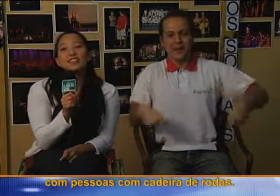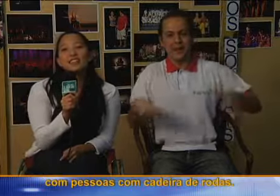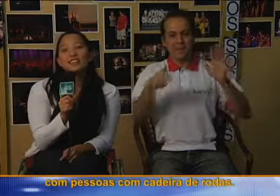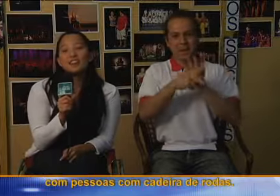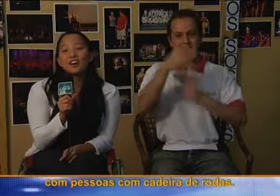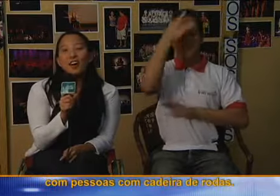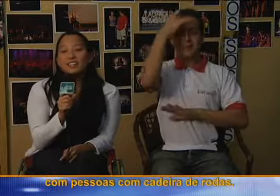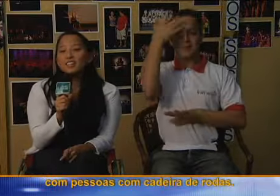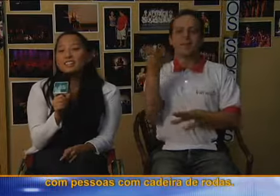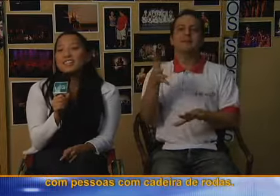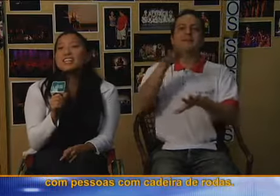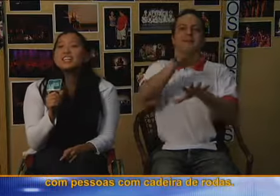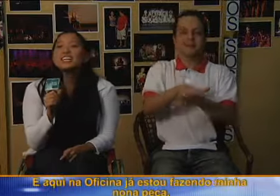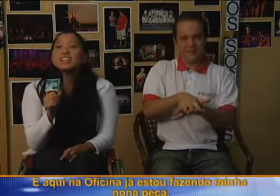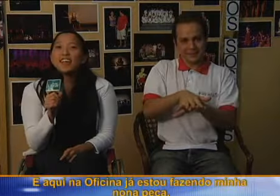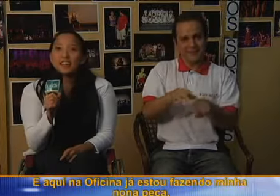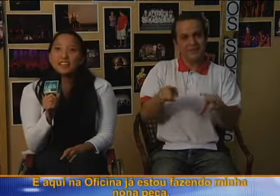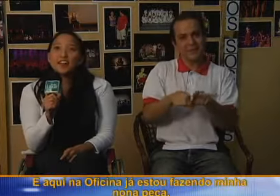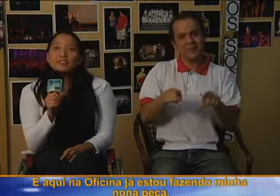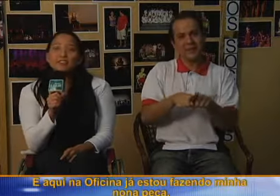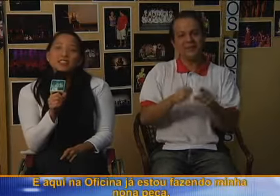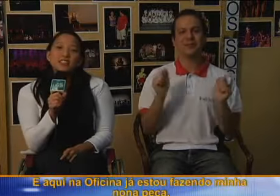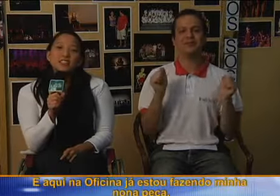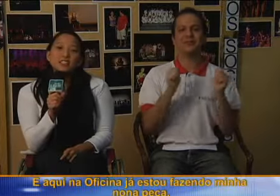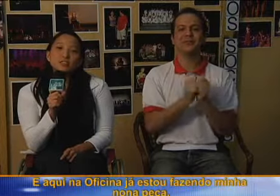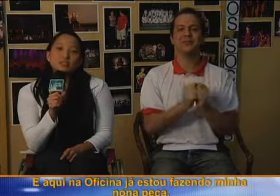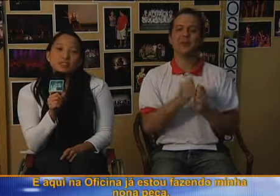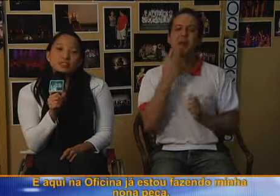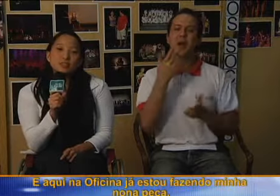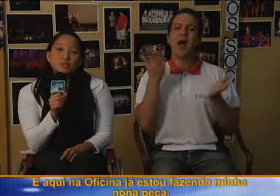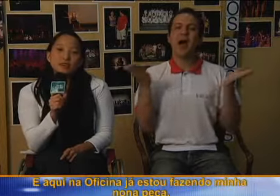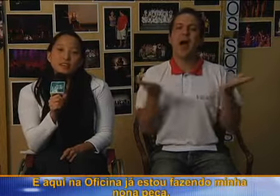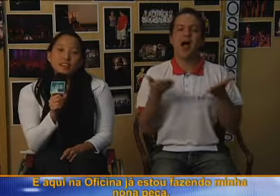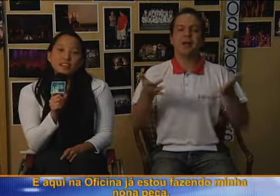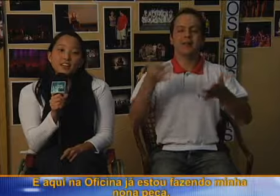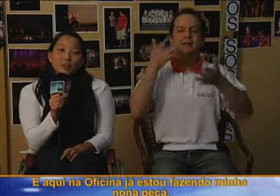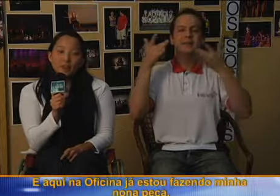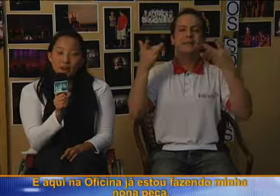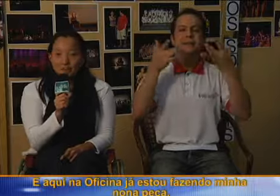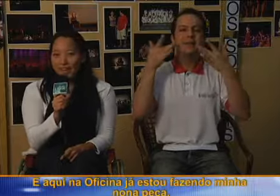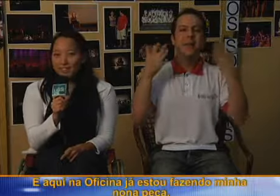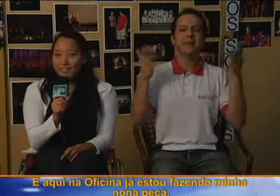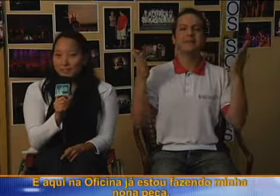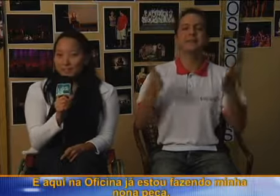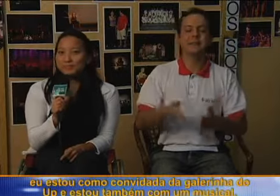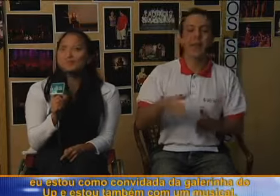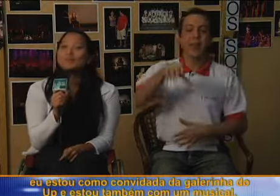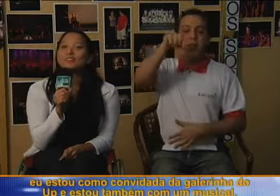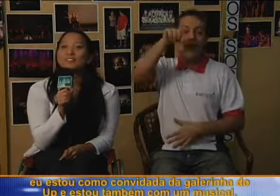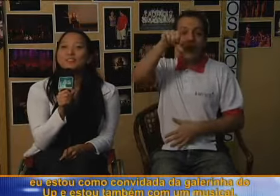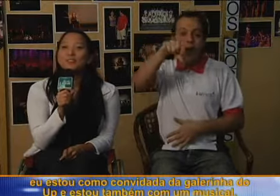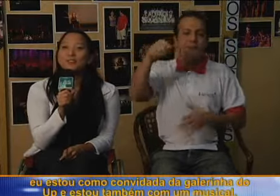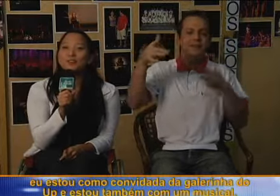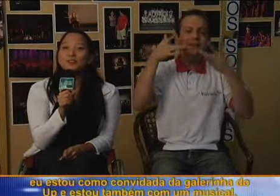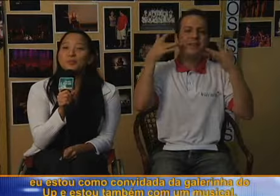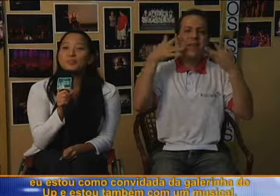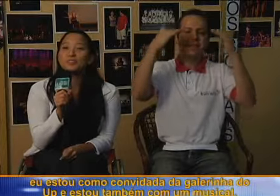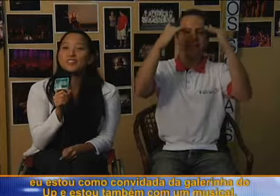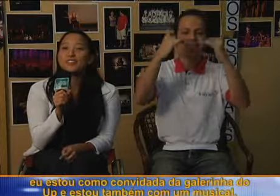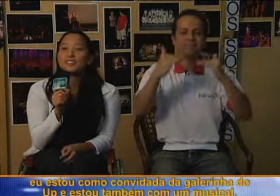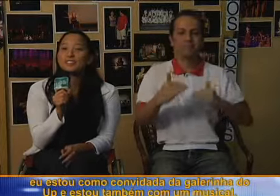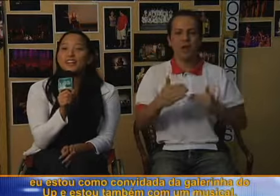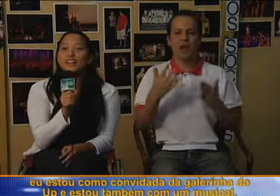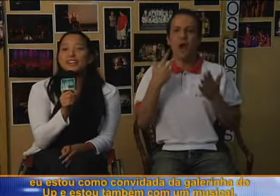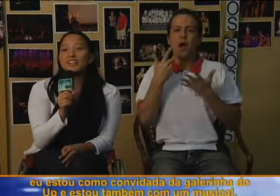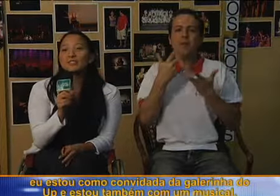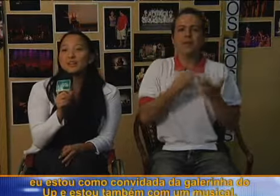em cadeira de rodas. E aqui na oficina já estou fazendo a minha nona peça, eu estou como